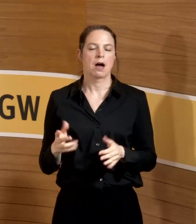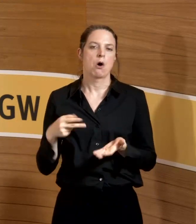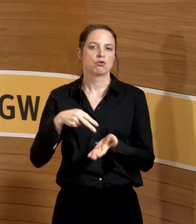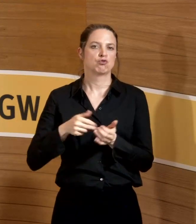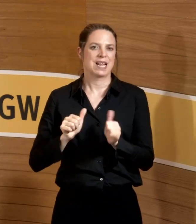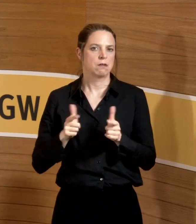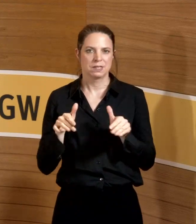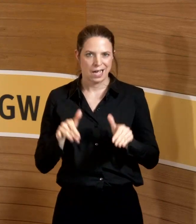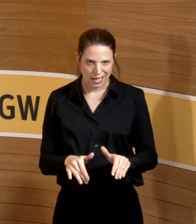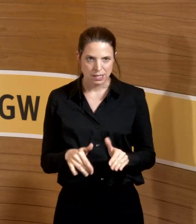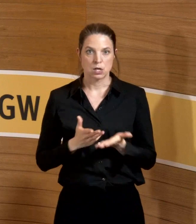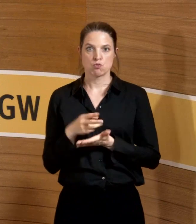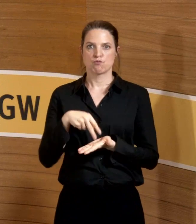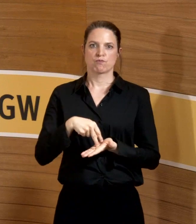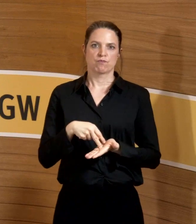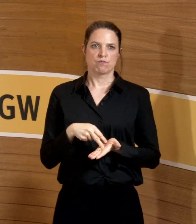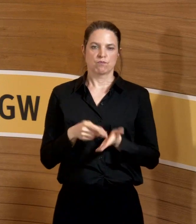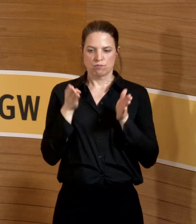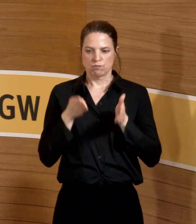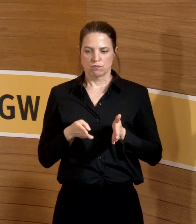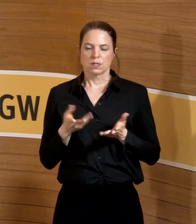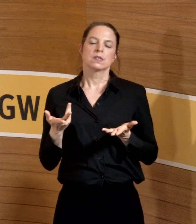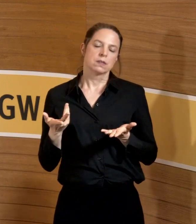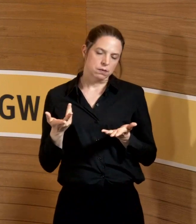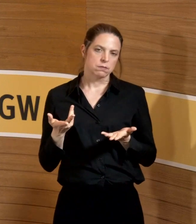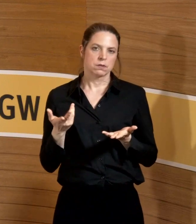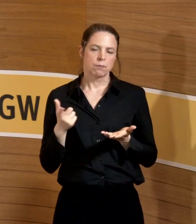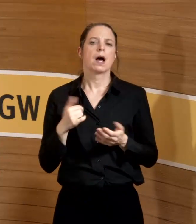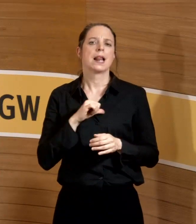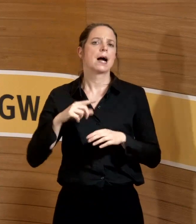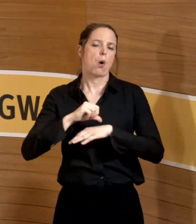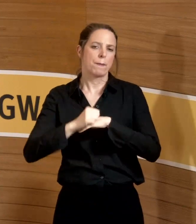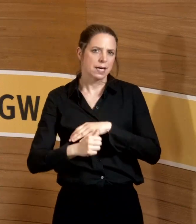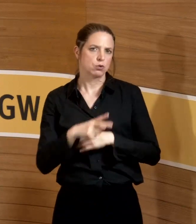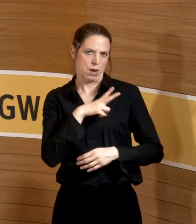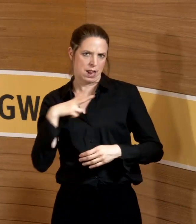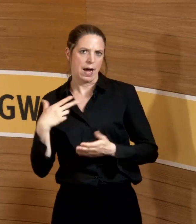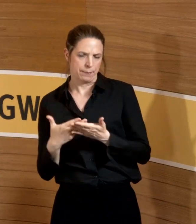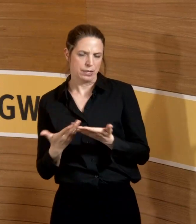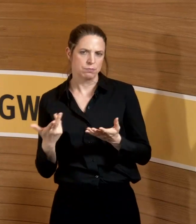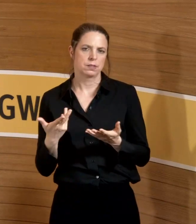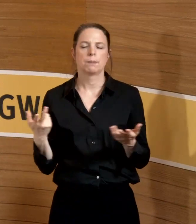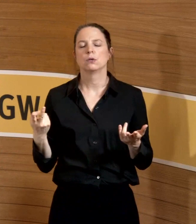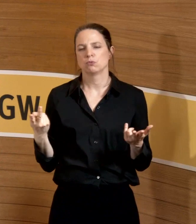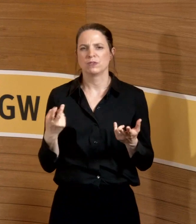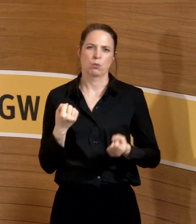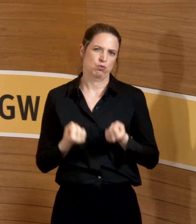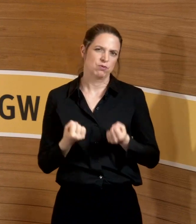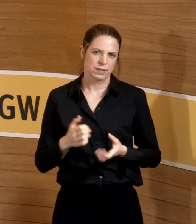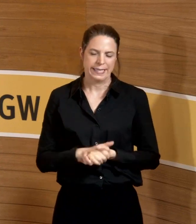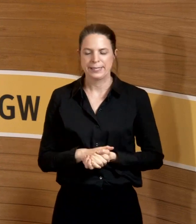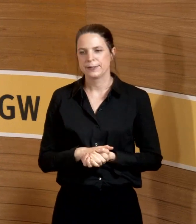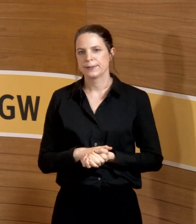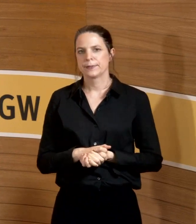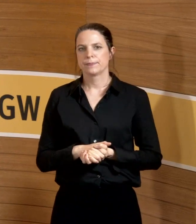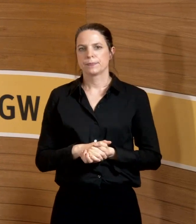kann. Aber natürlich ist das mit zu berücksichtigen bei langen Operationen, aber das ist eh schwierig. Wie kommen wir